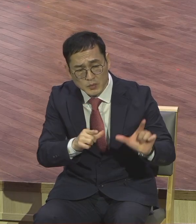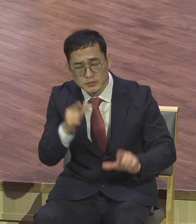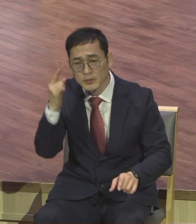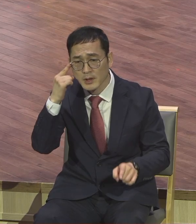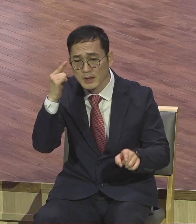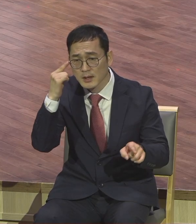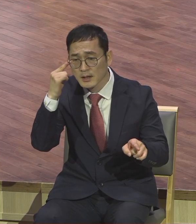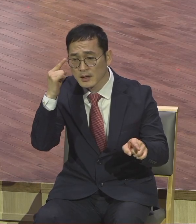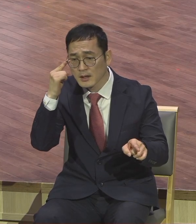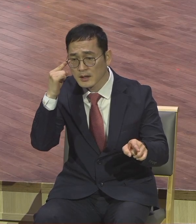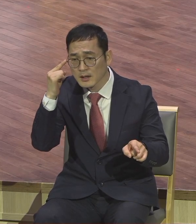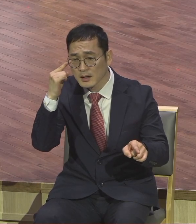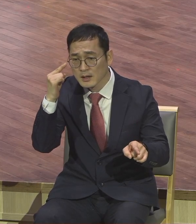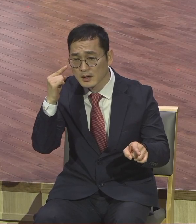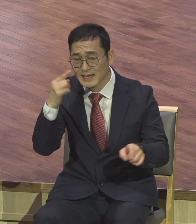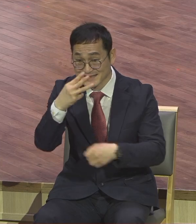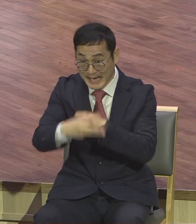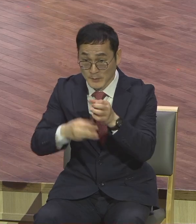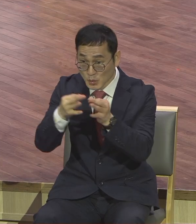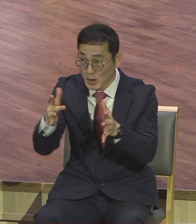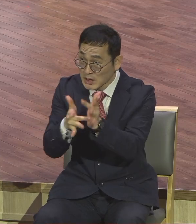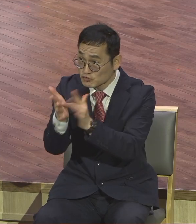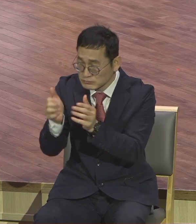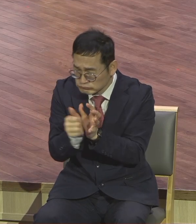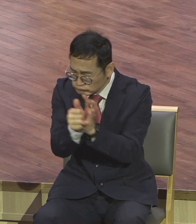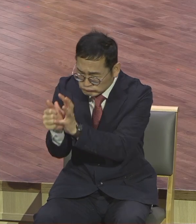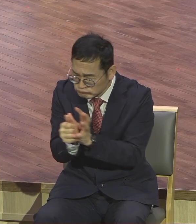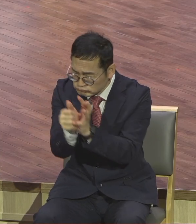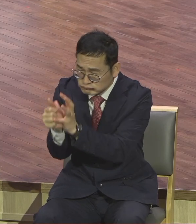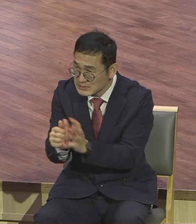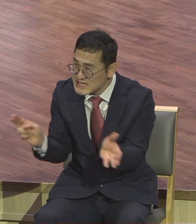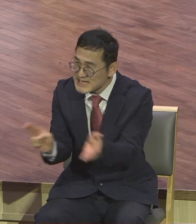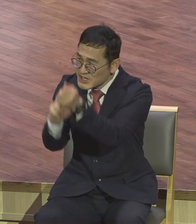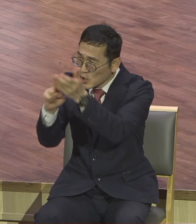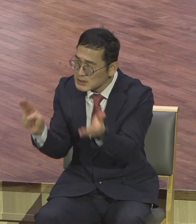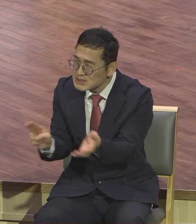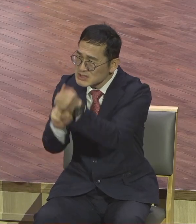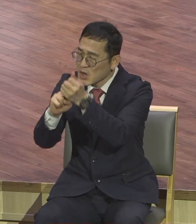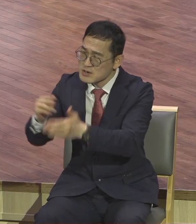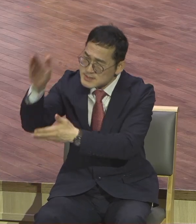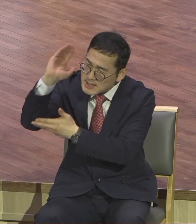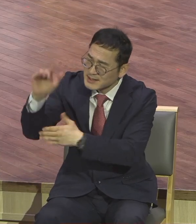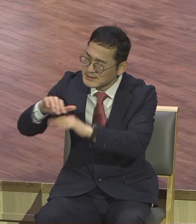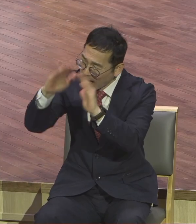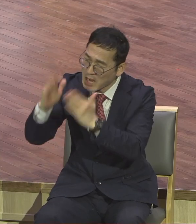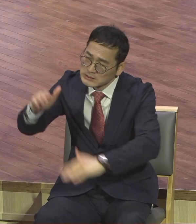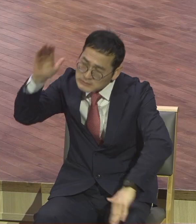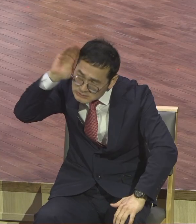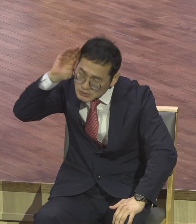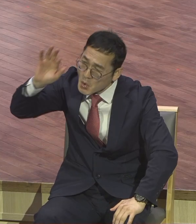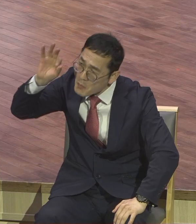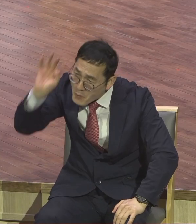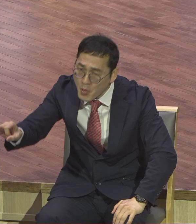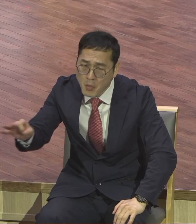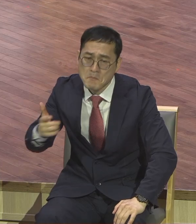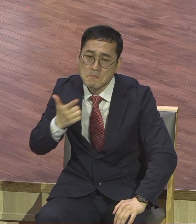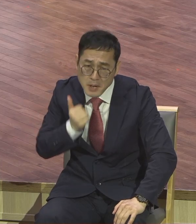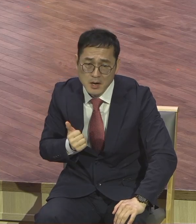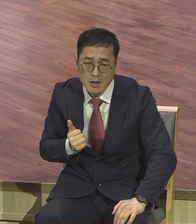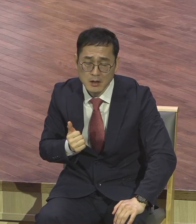3년 동안 예수님 따라다니면서 그 많은 기적을 그 좋은 메시지를 다 듣고 있었는데 왜 이 사람 이런